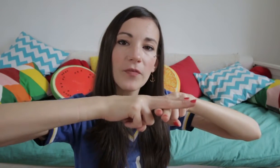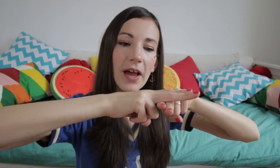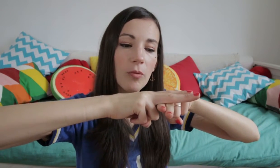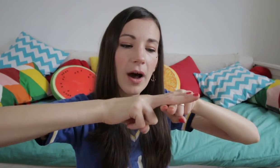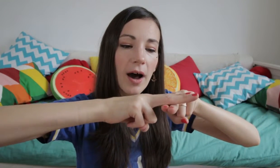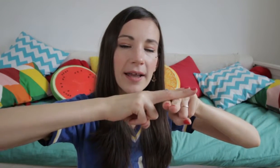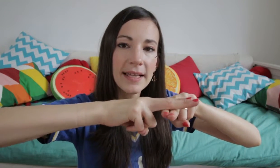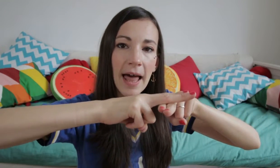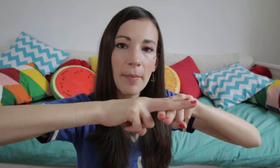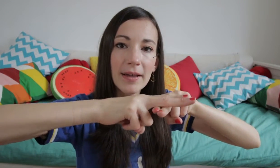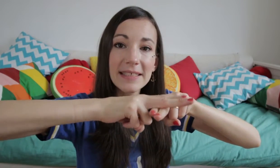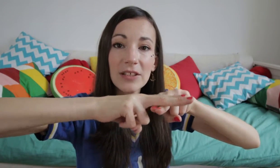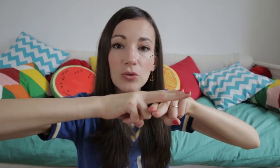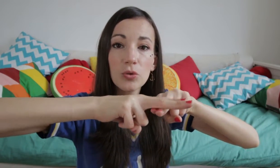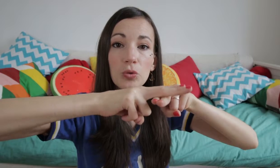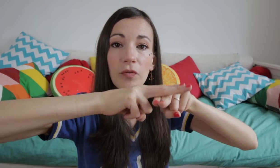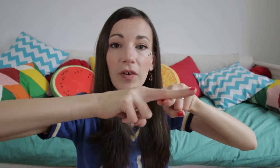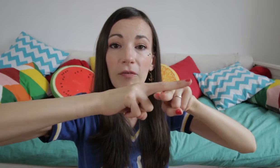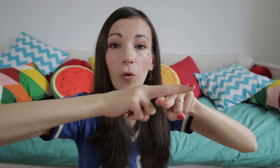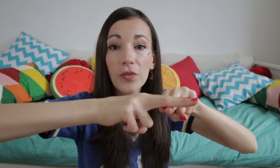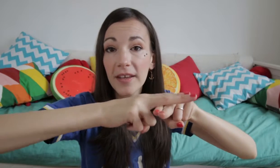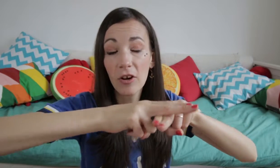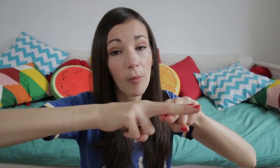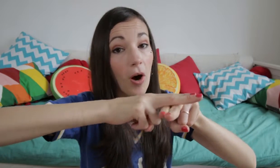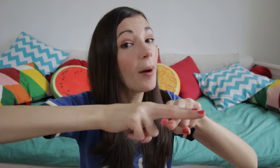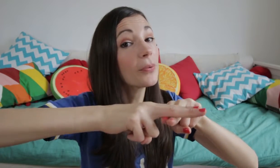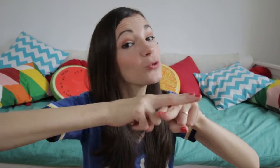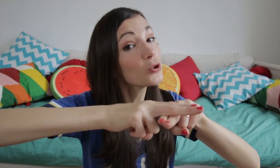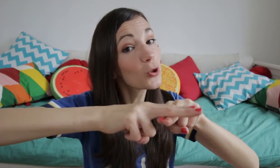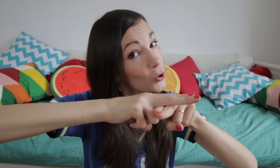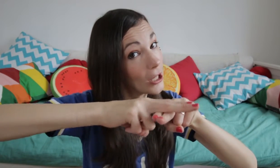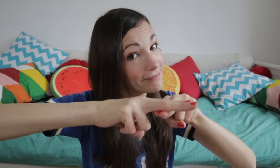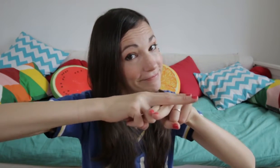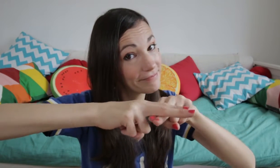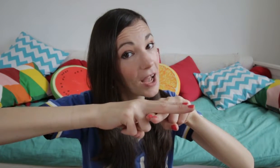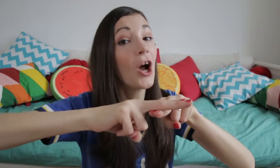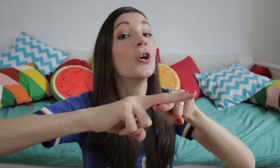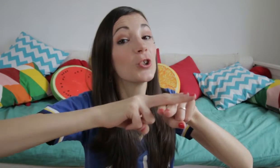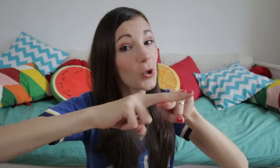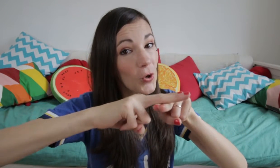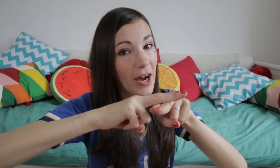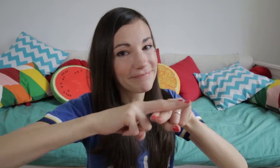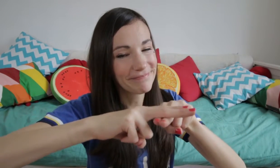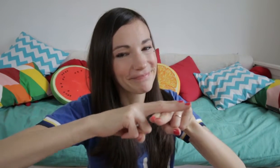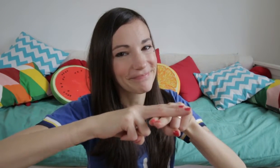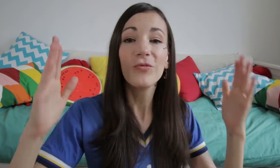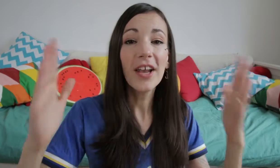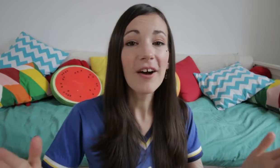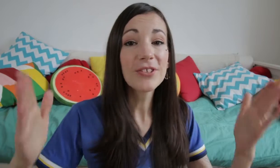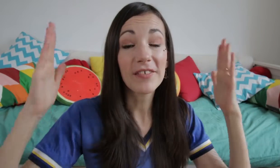vers le bas et la main qui est dessus va frotter comme en râpe du chocolat. Chocolat. Voilà, vous avez